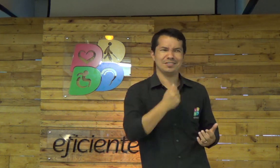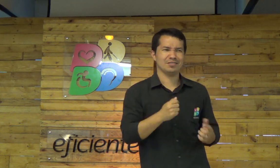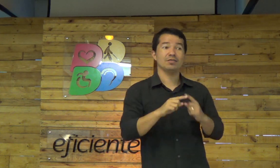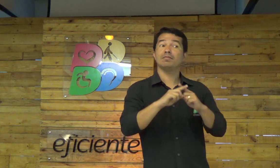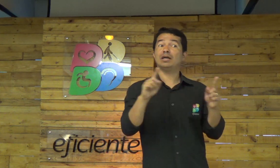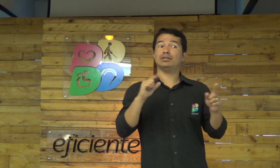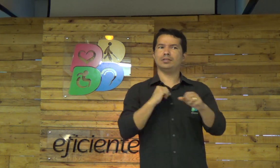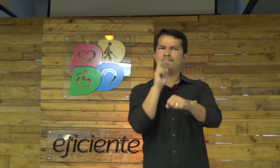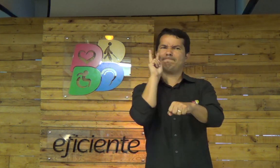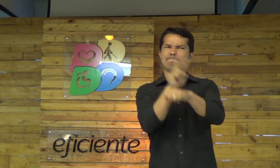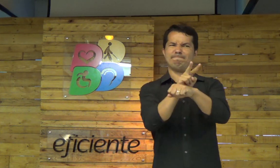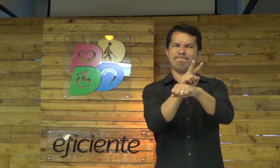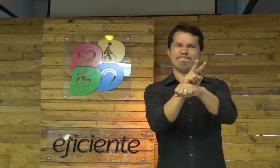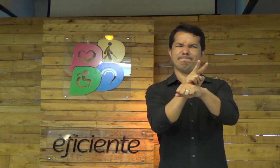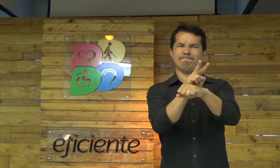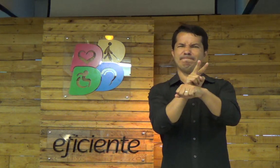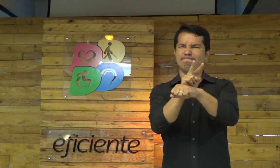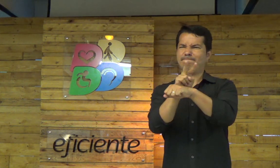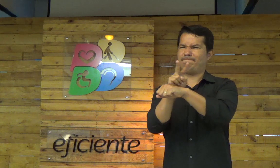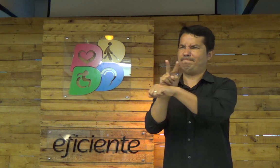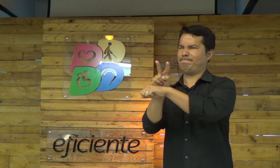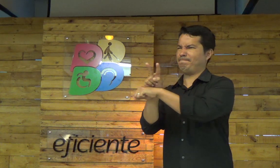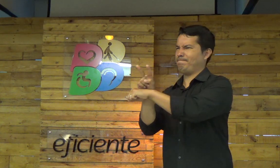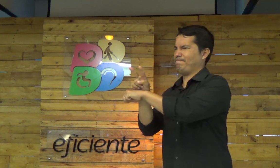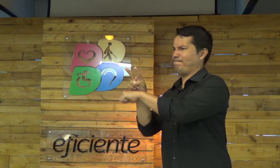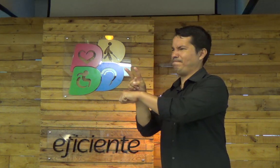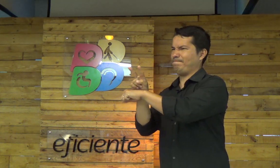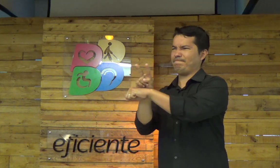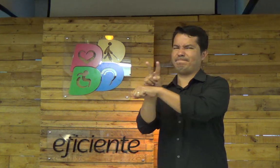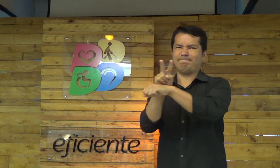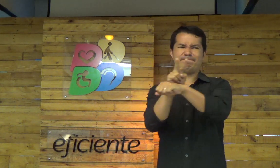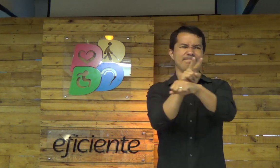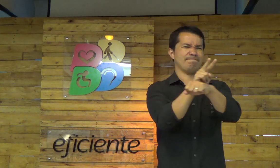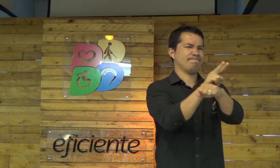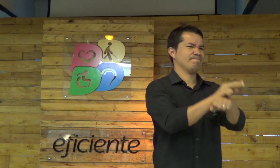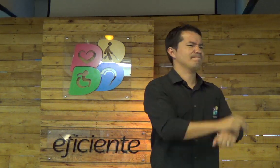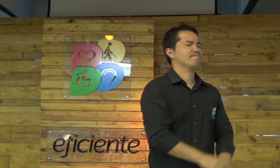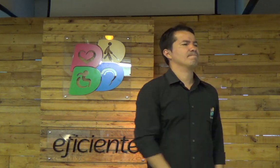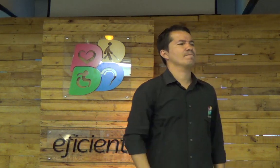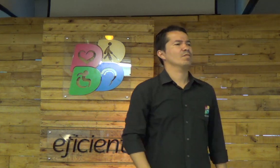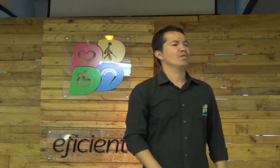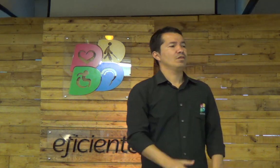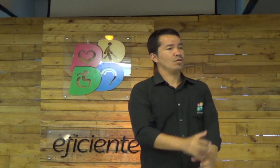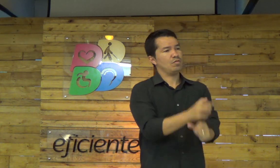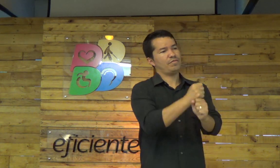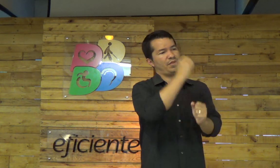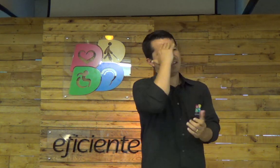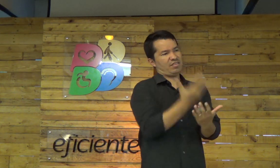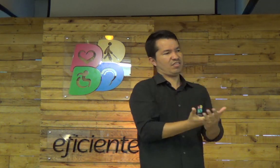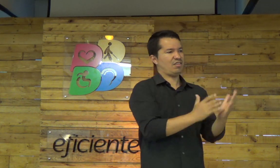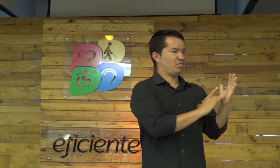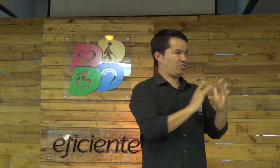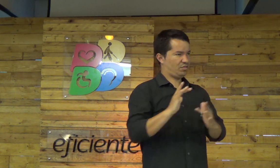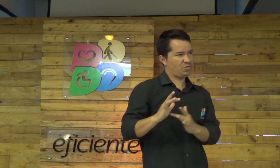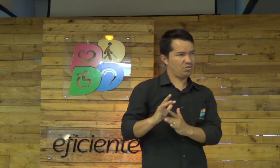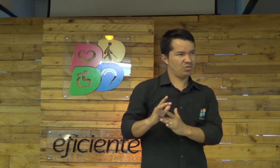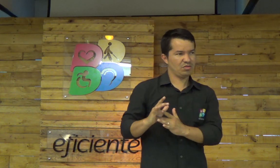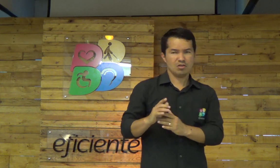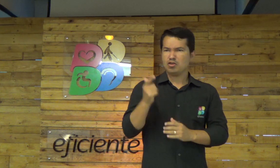não é, não tem ele uma beleza, mas, sempre está ali, para cuidar da sua vida. Confiar e crer